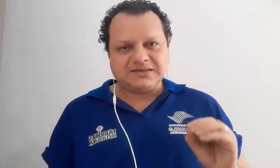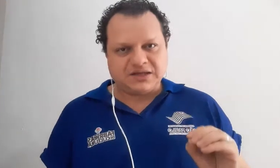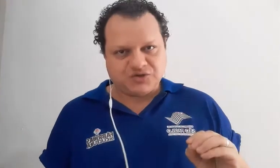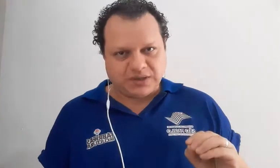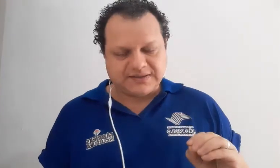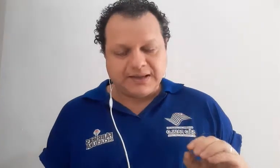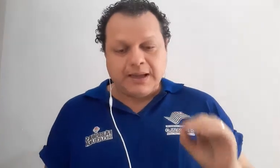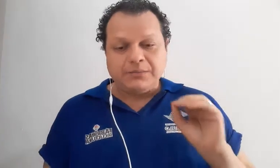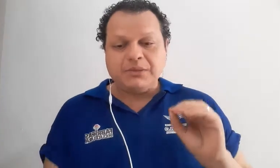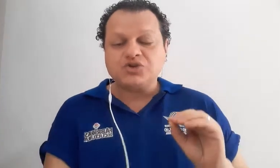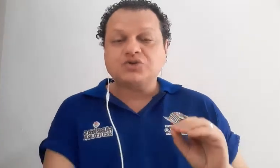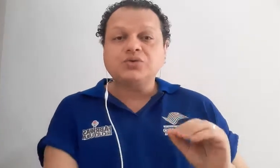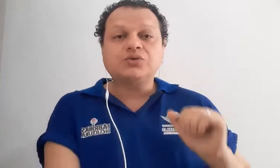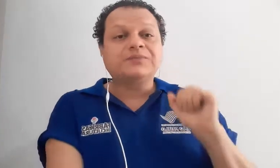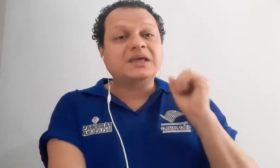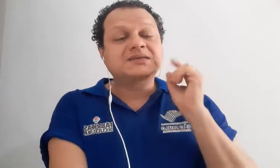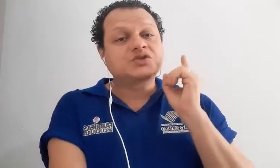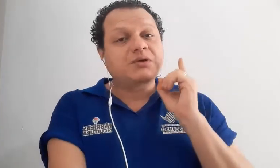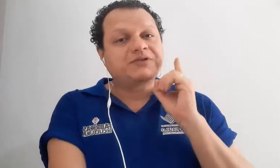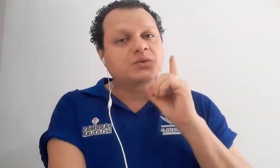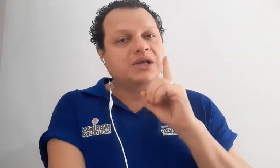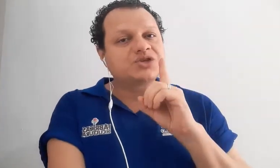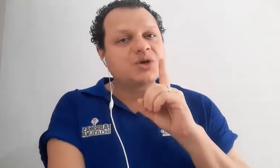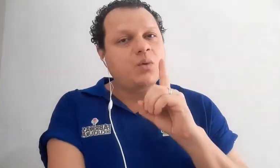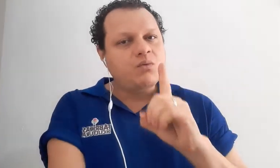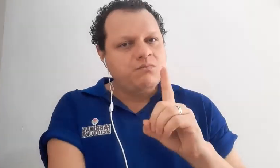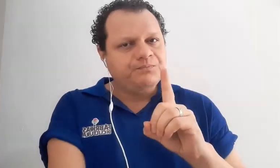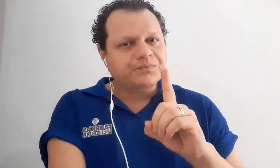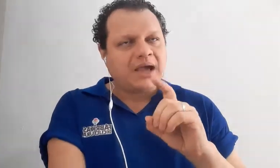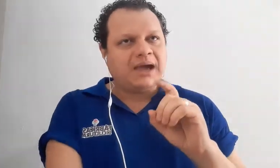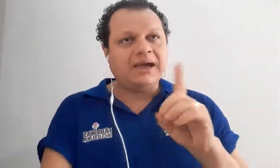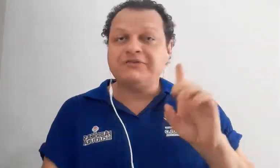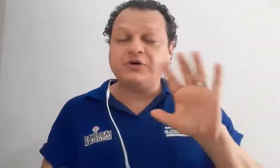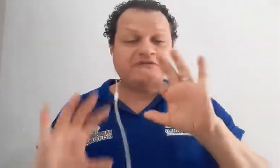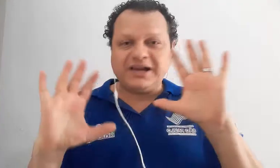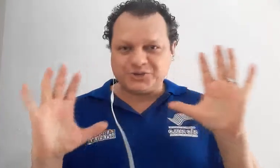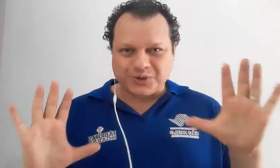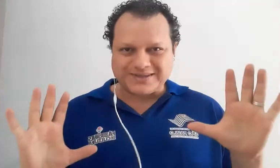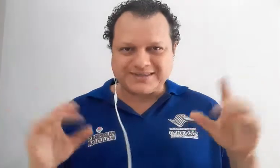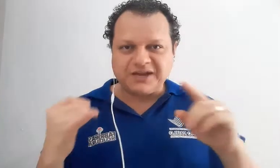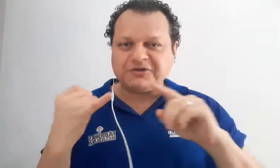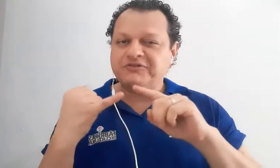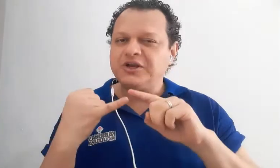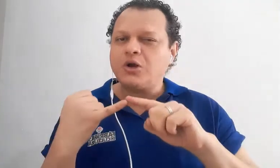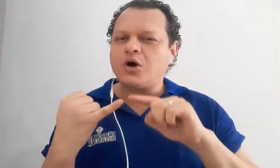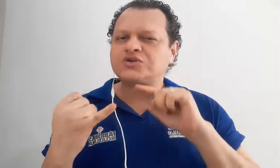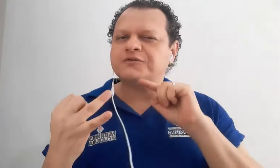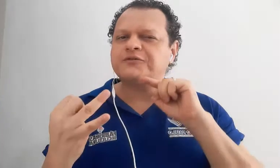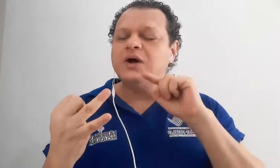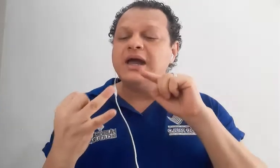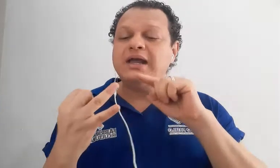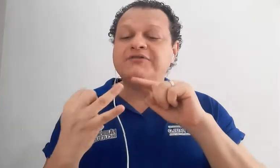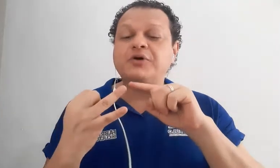questões. Primeiro de tudo, existe uma figura de um, ele foi várias coisas, tá? Ele foi filósofo, ele foi